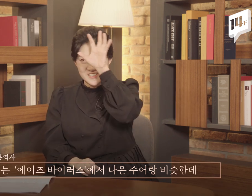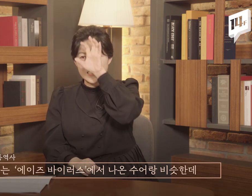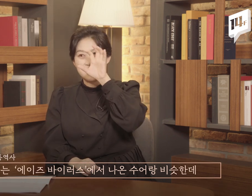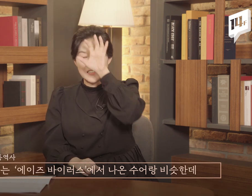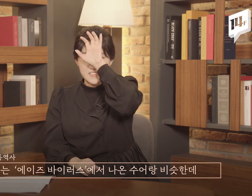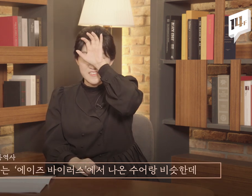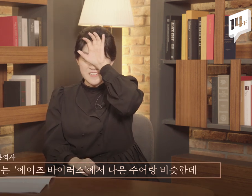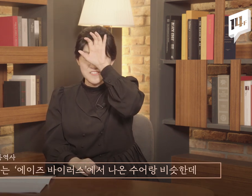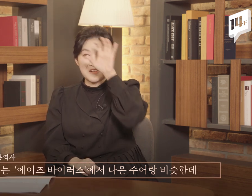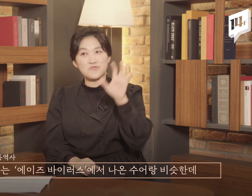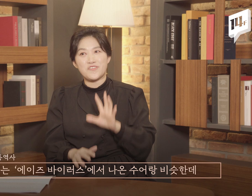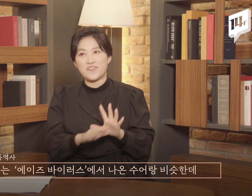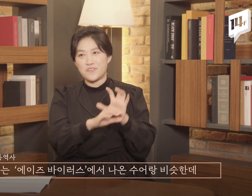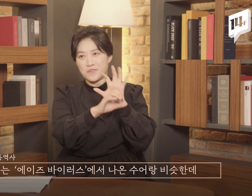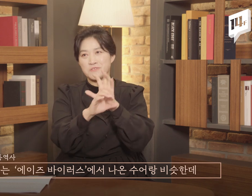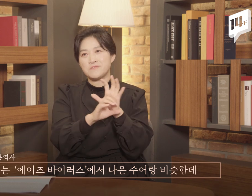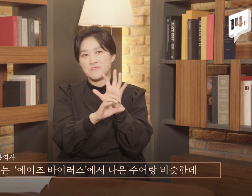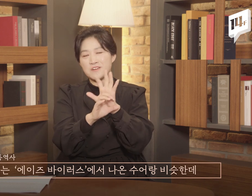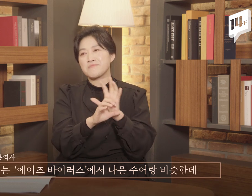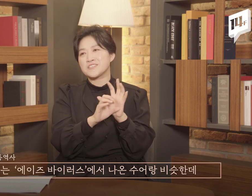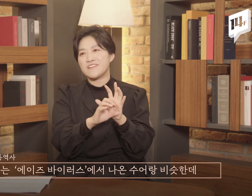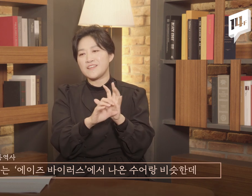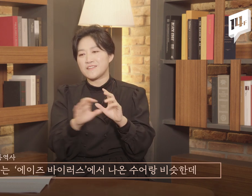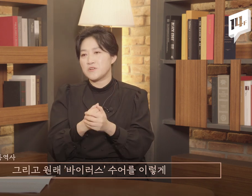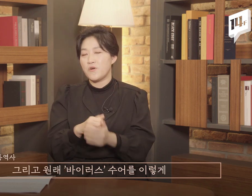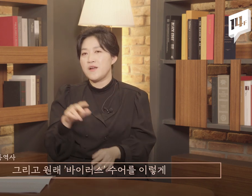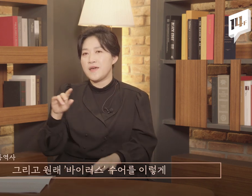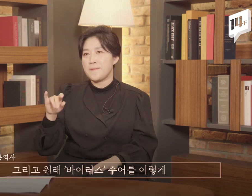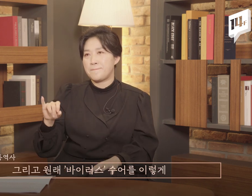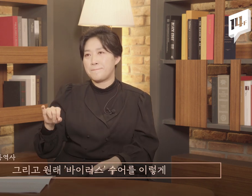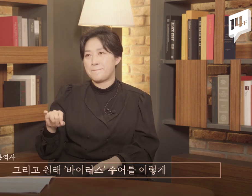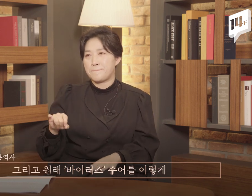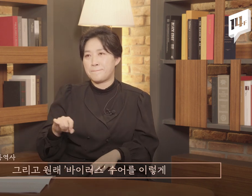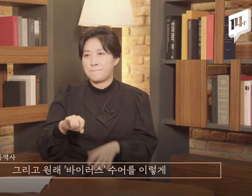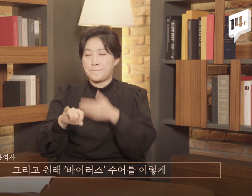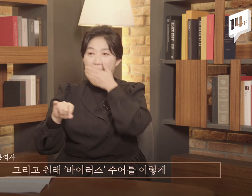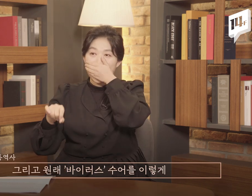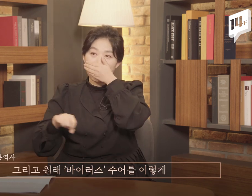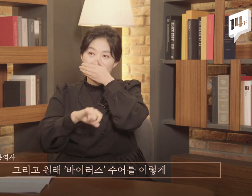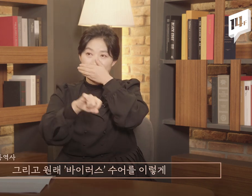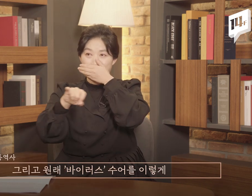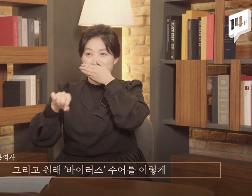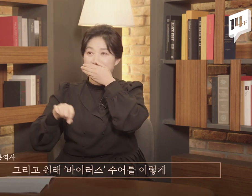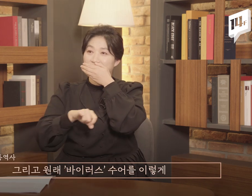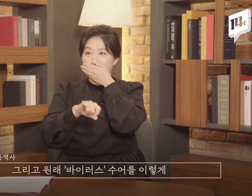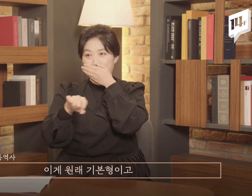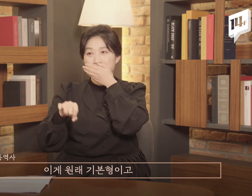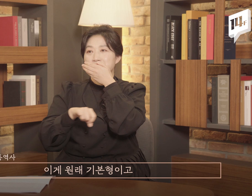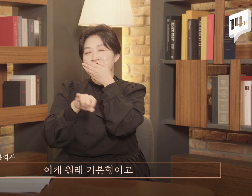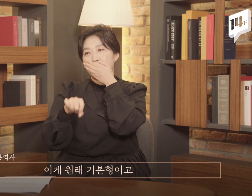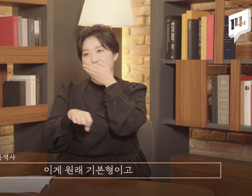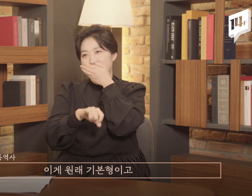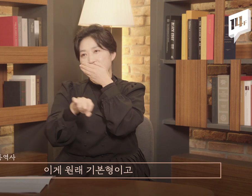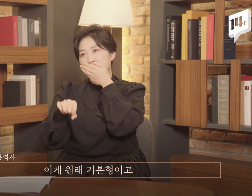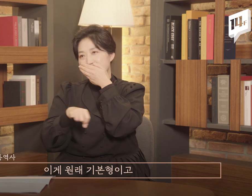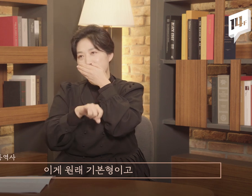에이지바이러스에서 나온 수화랑 비슷한데 그리고 원래 바이러스 수화를 이렇게 보통 사용하는 이게 원래 기본형이고